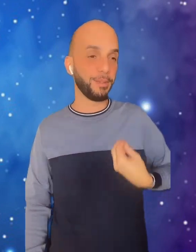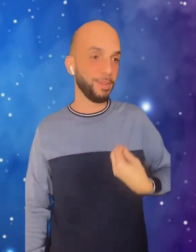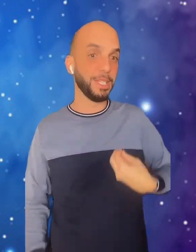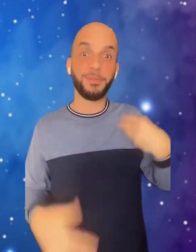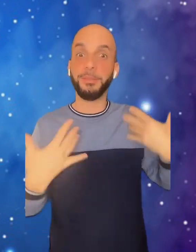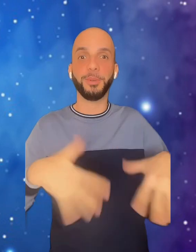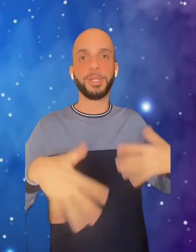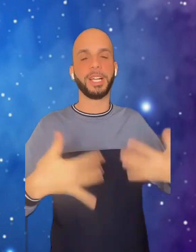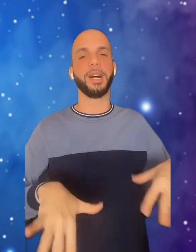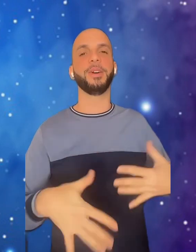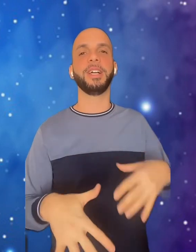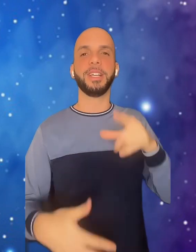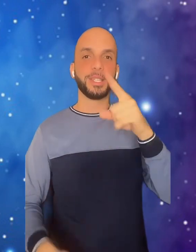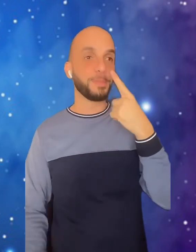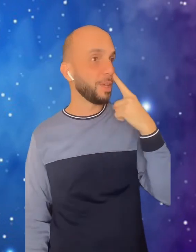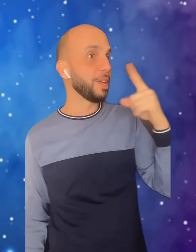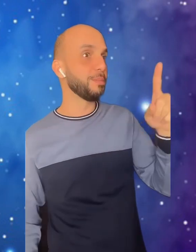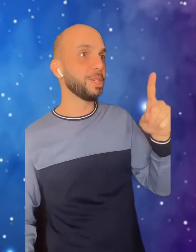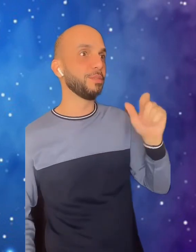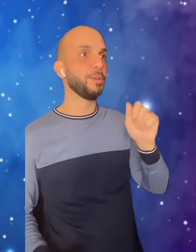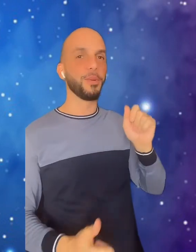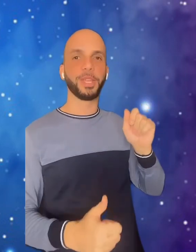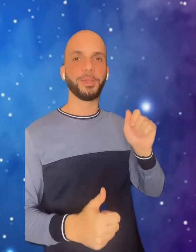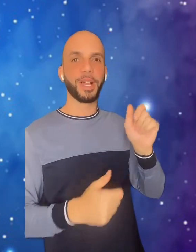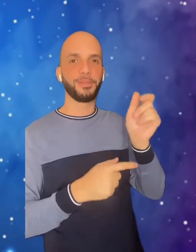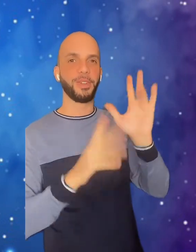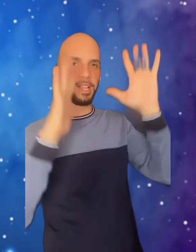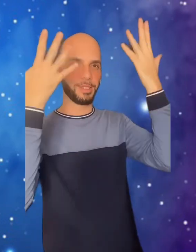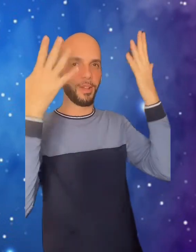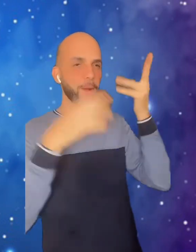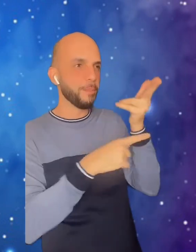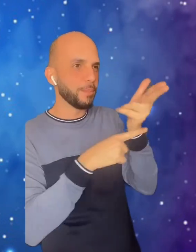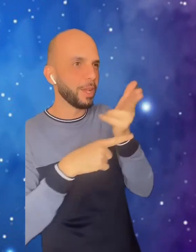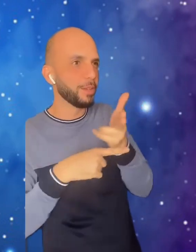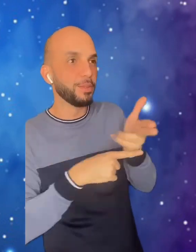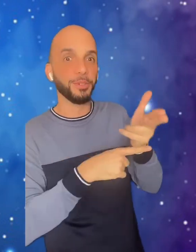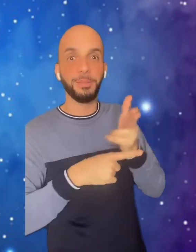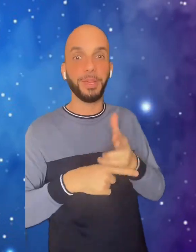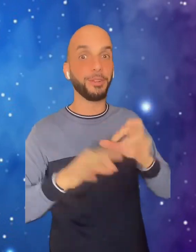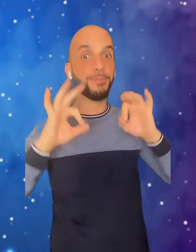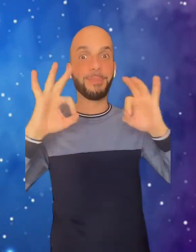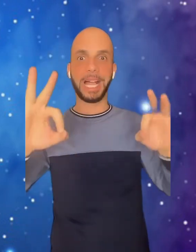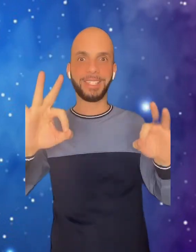vida, foi muito legal. Vocês podem observar um pouquinho da festa que eu filmei, foi o máximo!